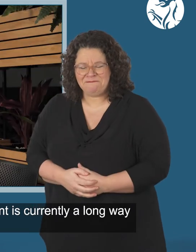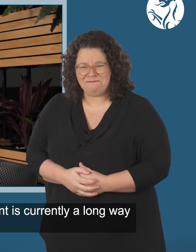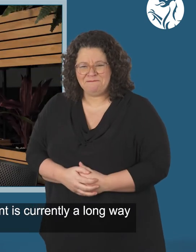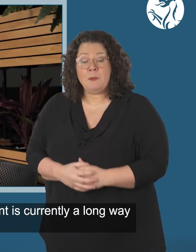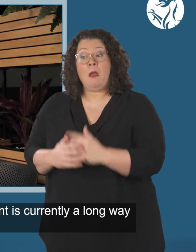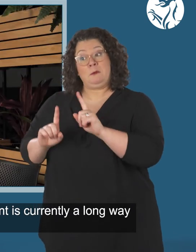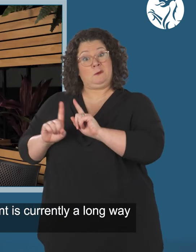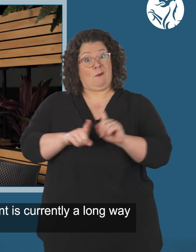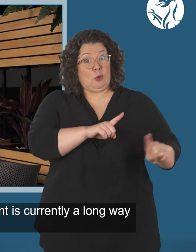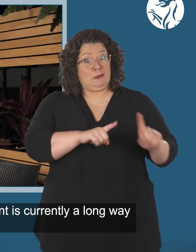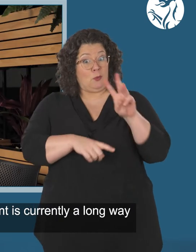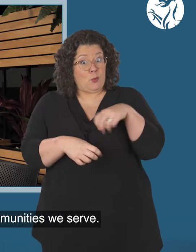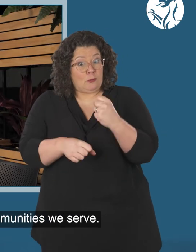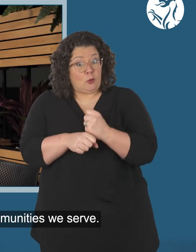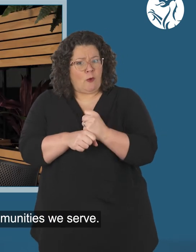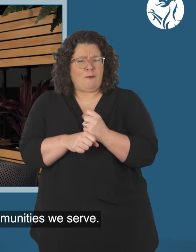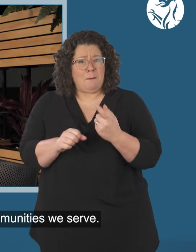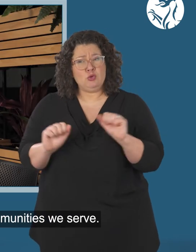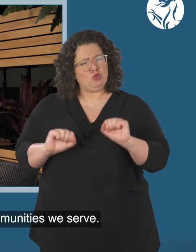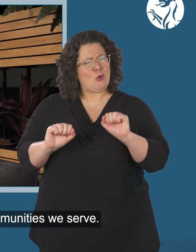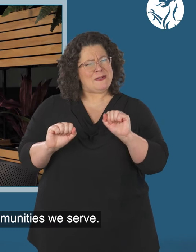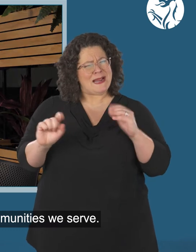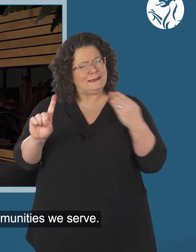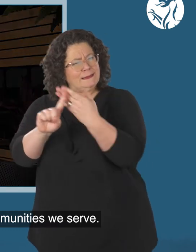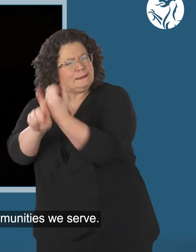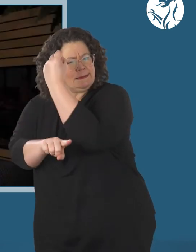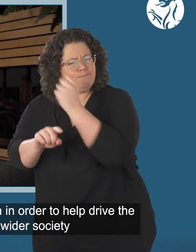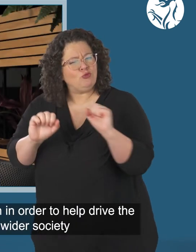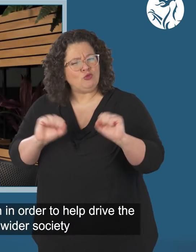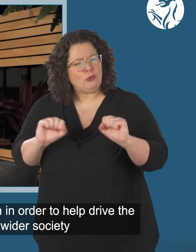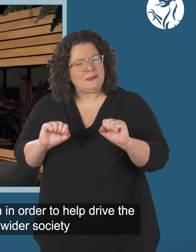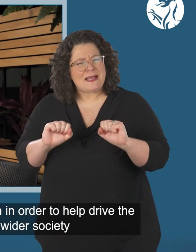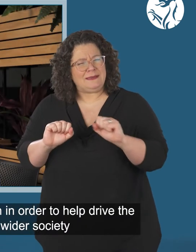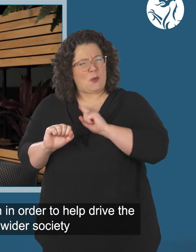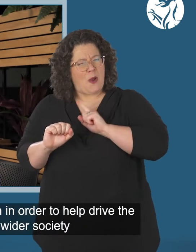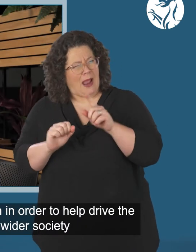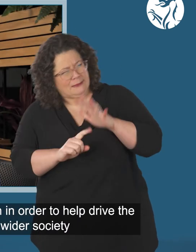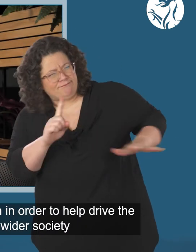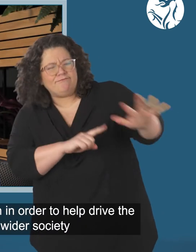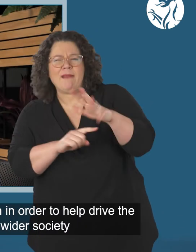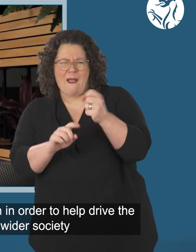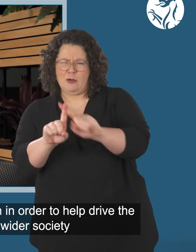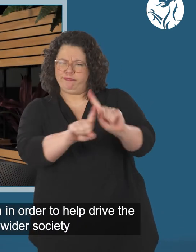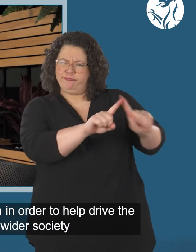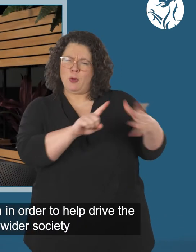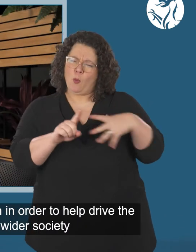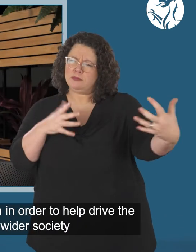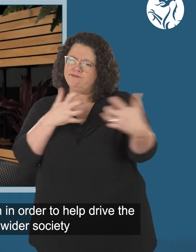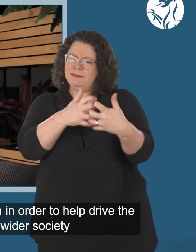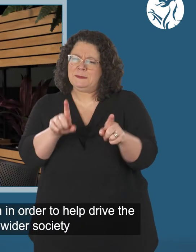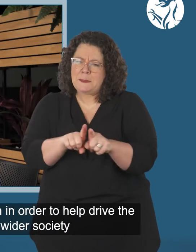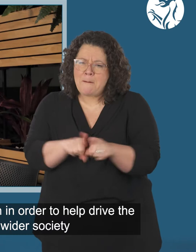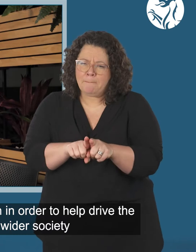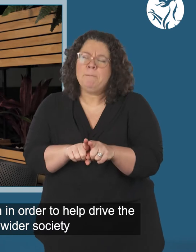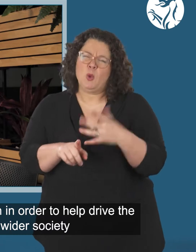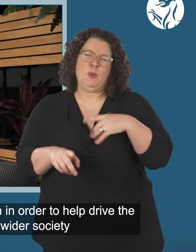of the Welsh Government is currently a long way from being representative of the communities we serve. We need to change as an organisation in order to help drive the change we want